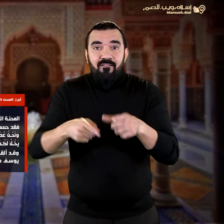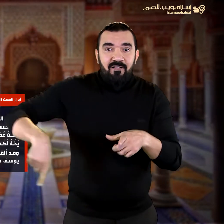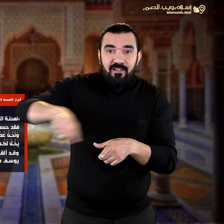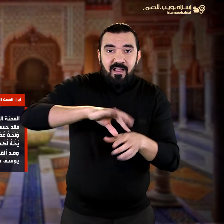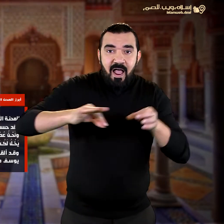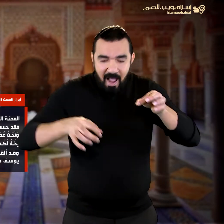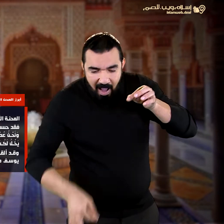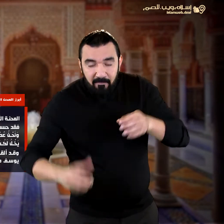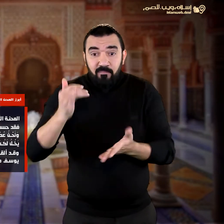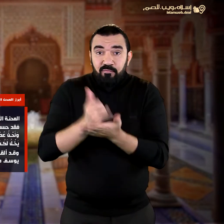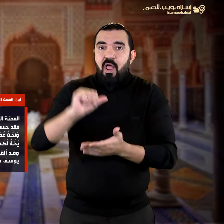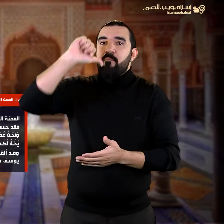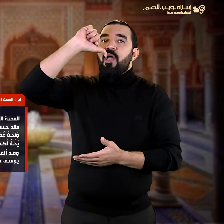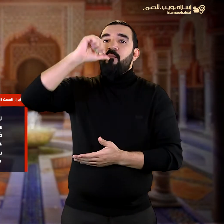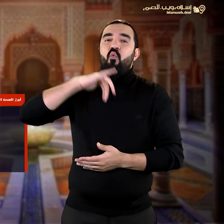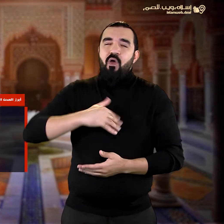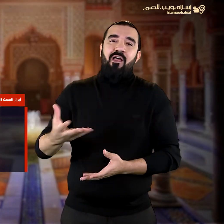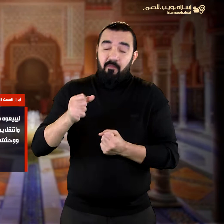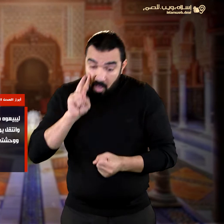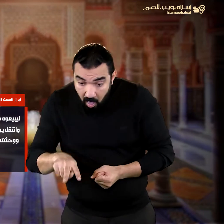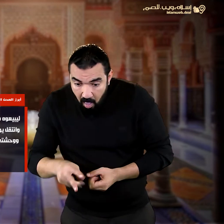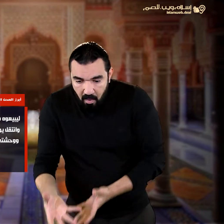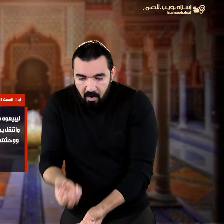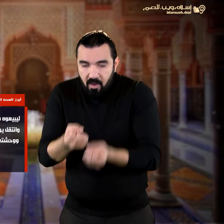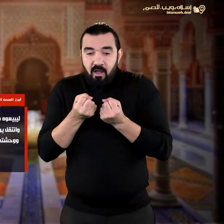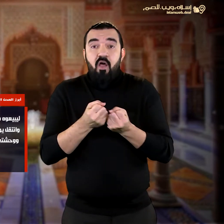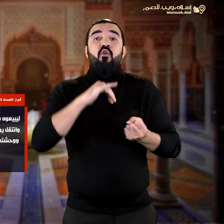عندما رأوه وأخذوه ليبيعوه في أرض مصر